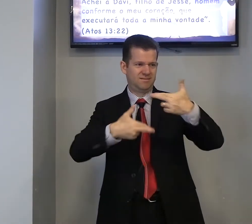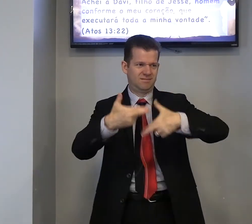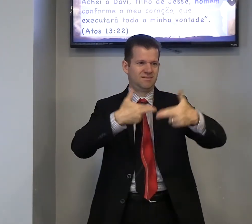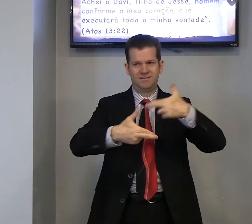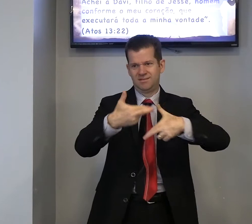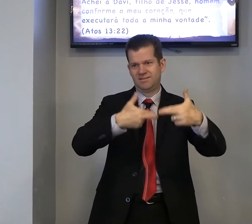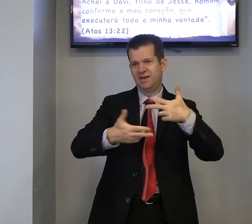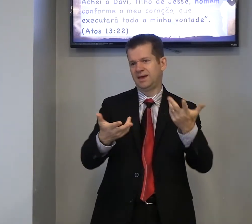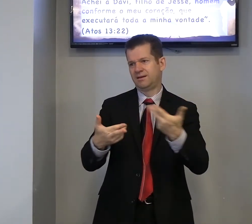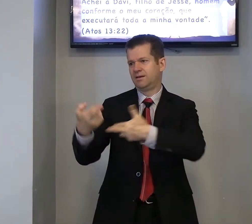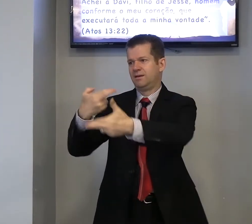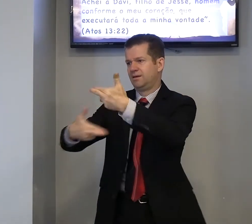é,